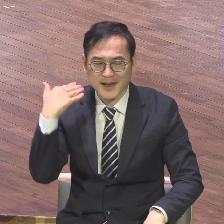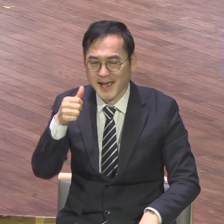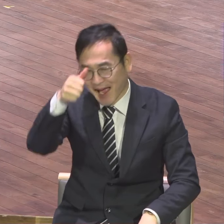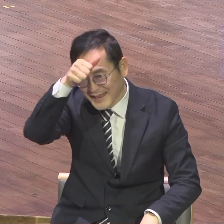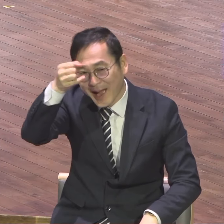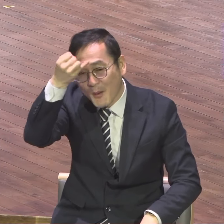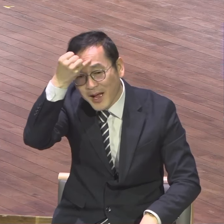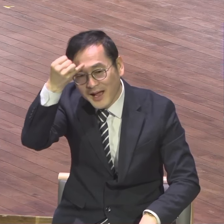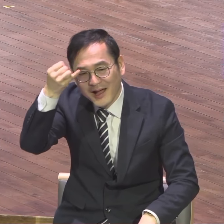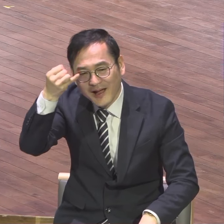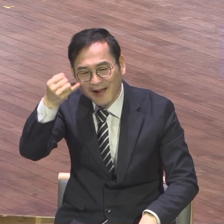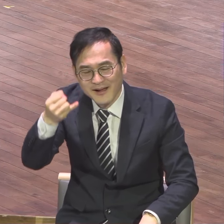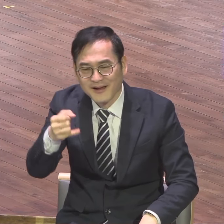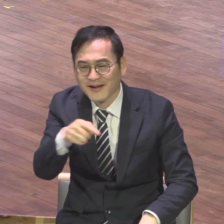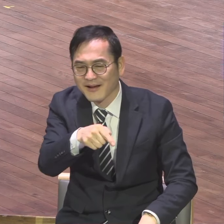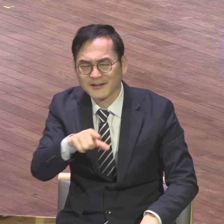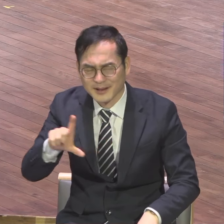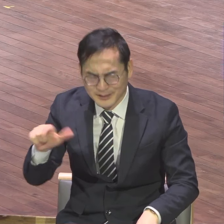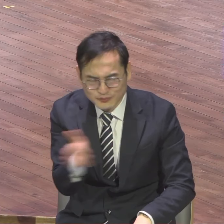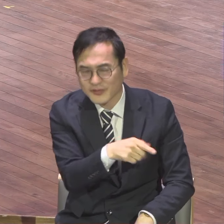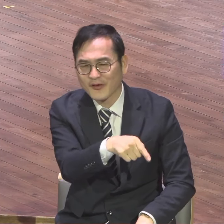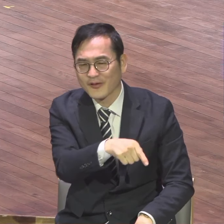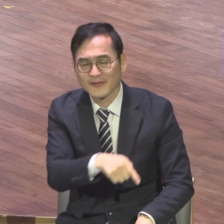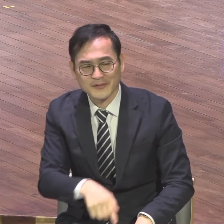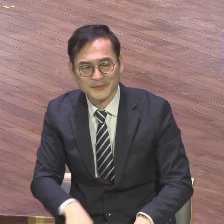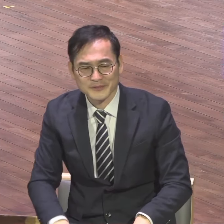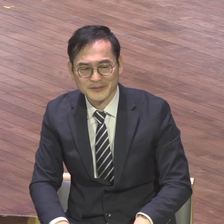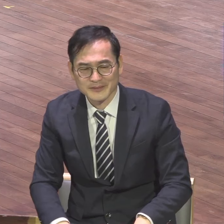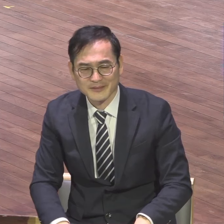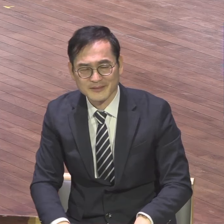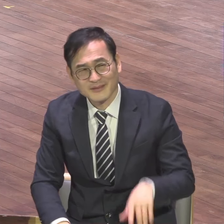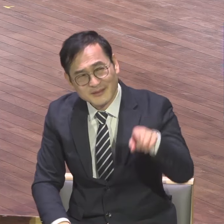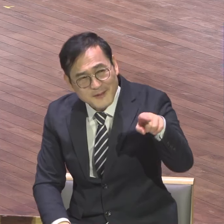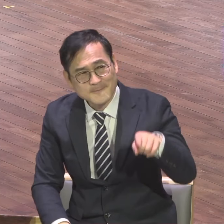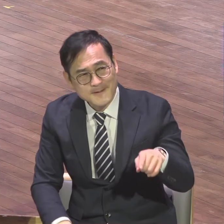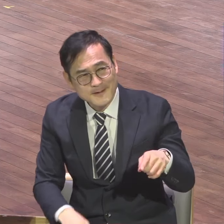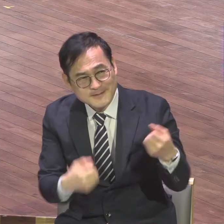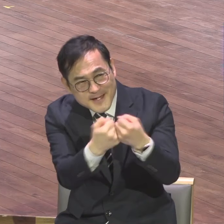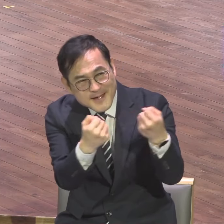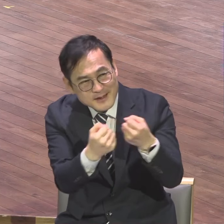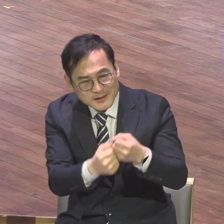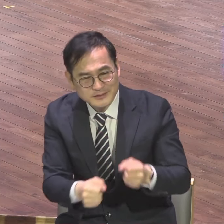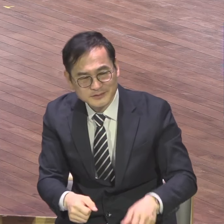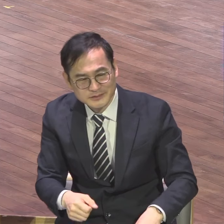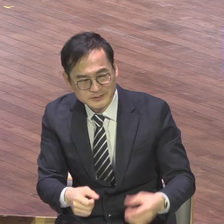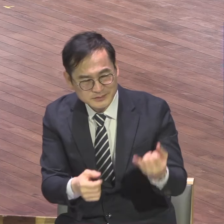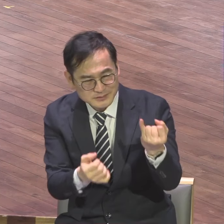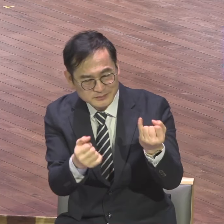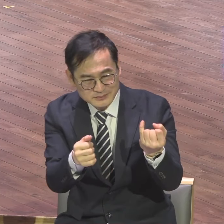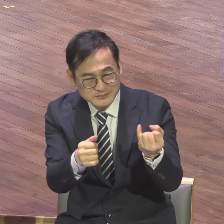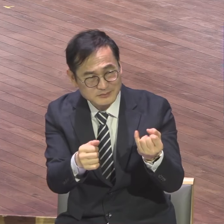사자같이 두루 다니면서 삼킬자를 찾아요. 흔들린 자. 갈등하는 자.